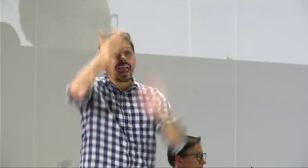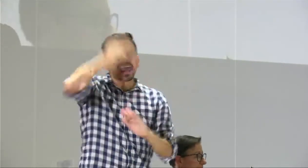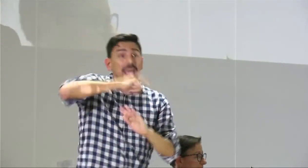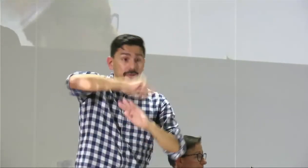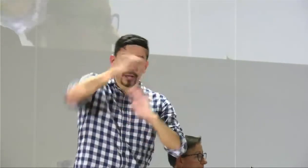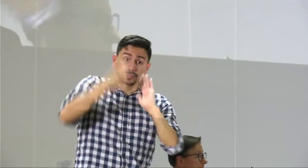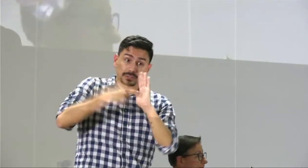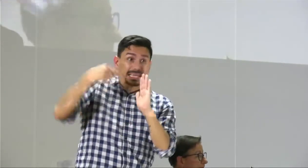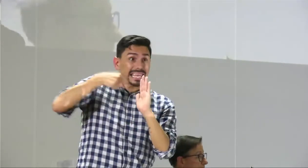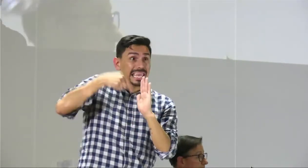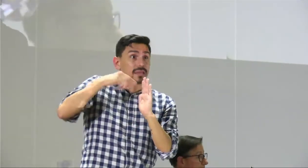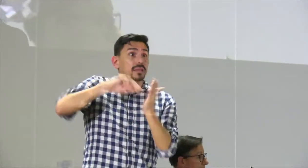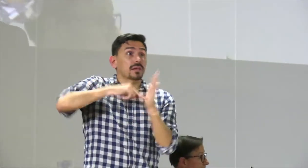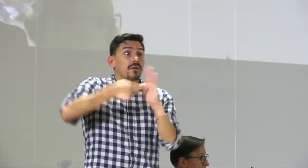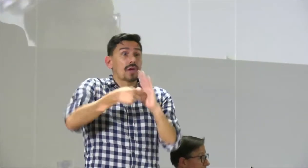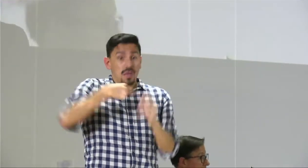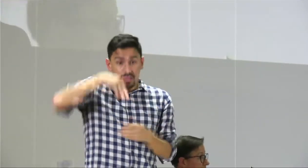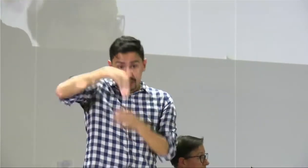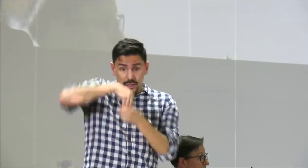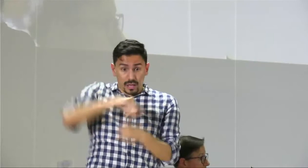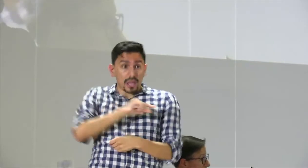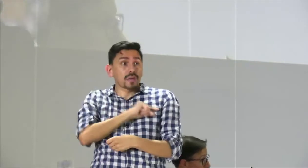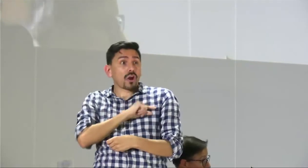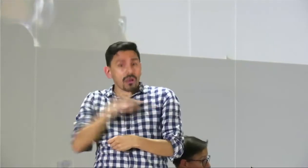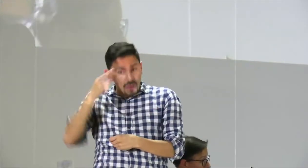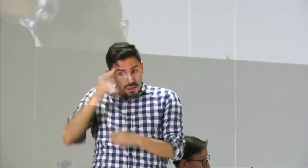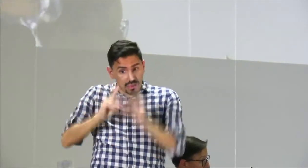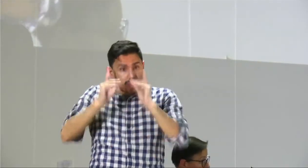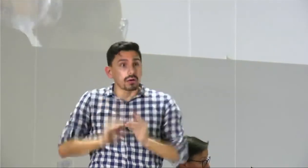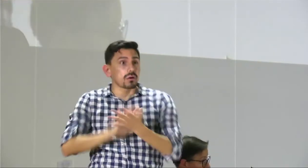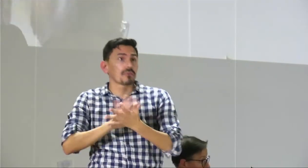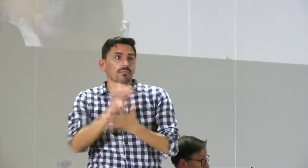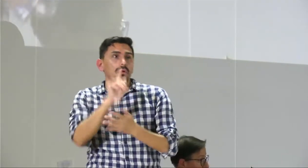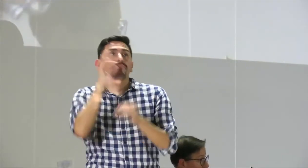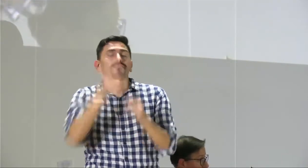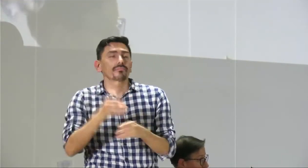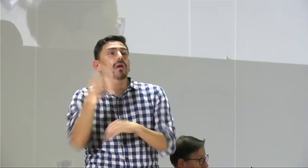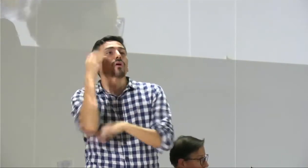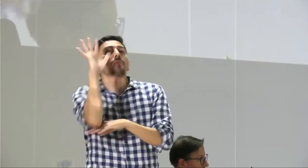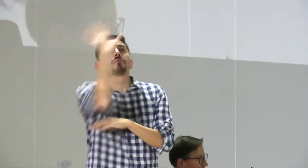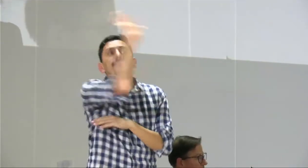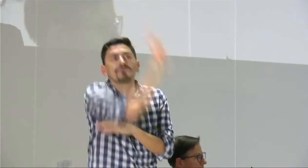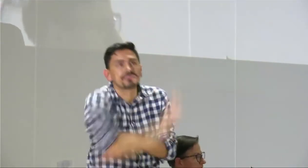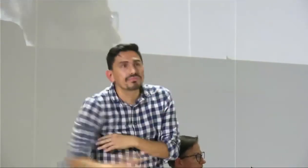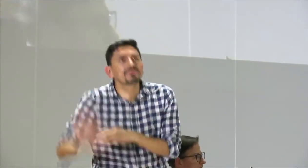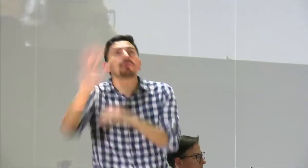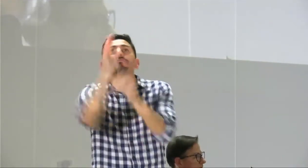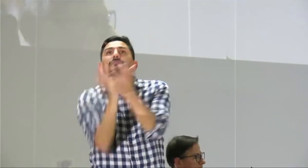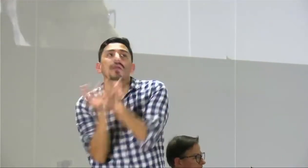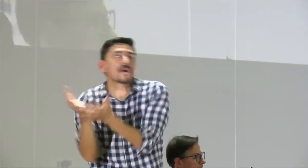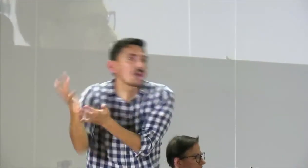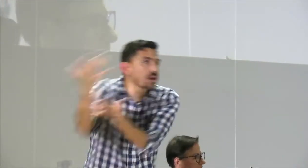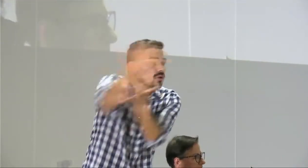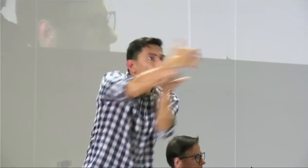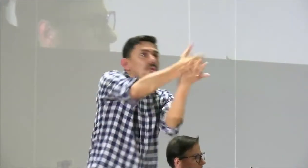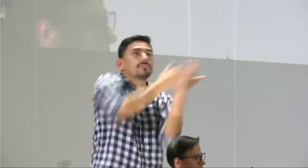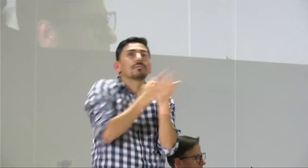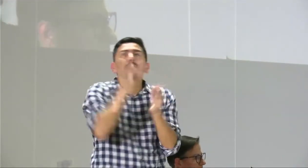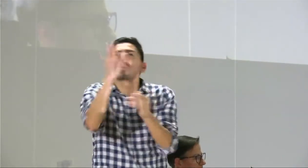el ICFES en el INSOR no hizo la decisión de las señas que se usaron en esta evaluación sino que se